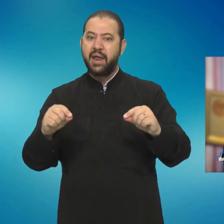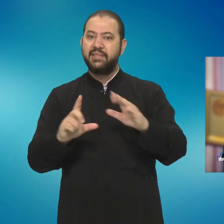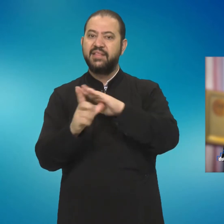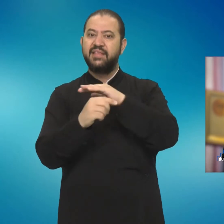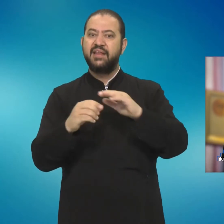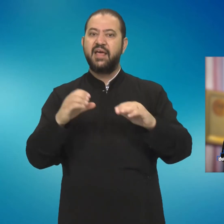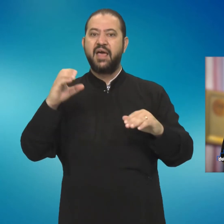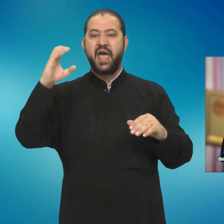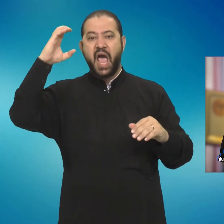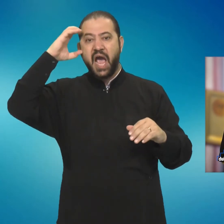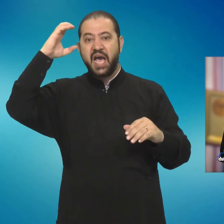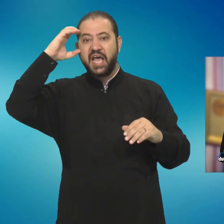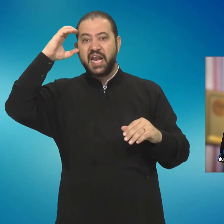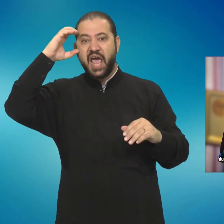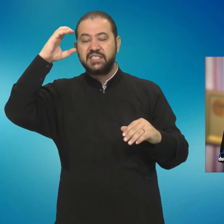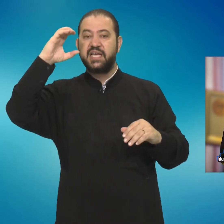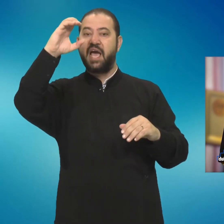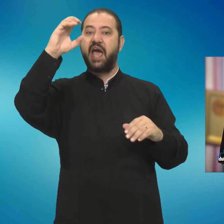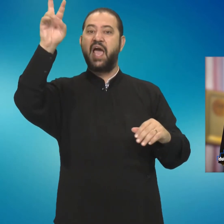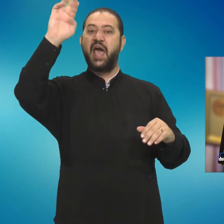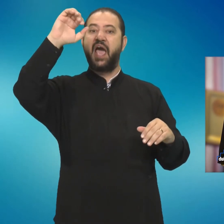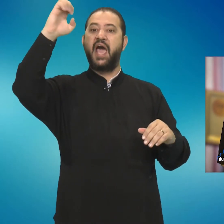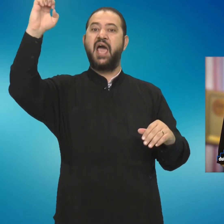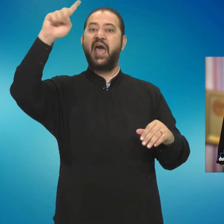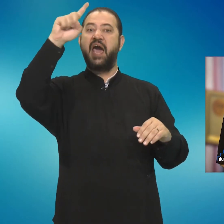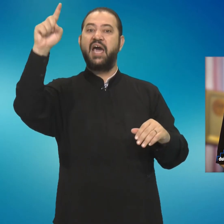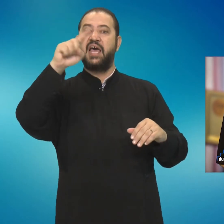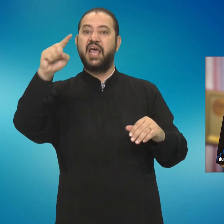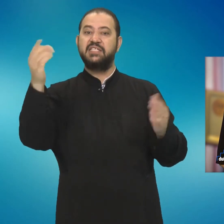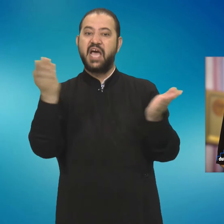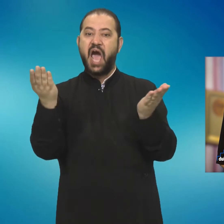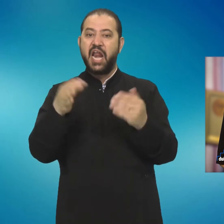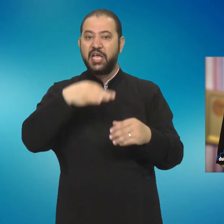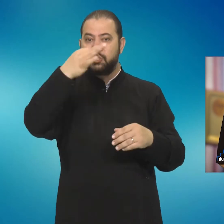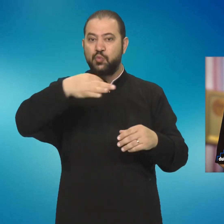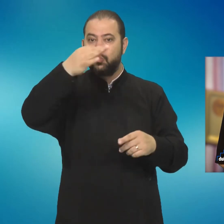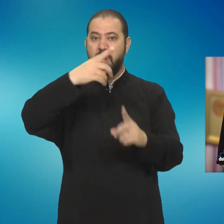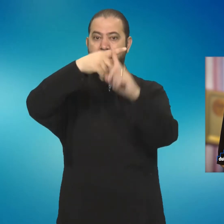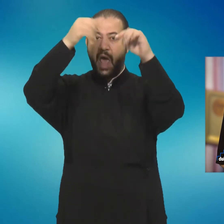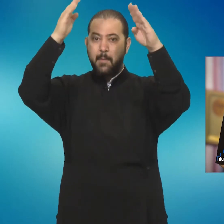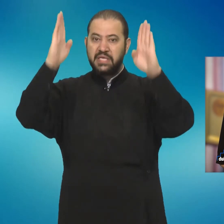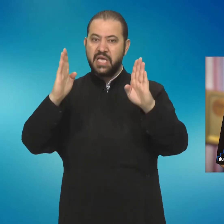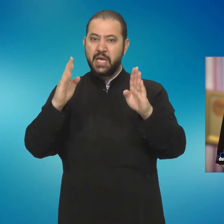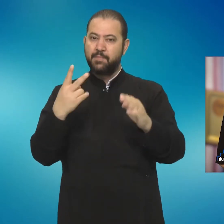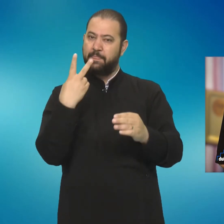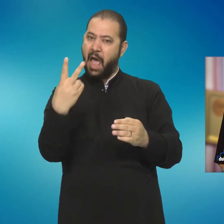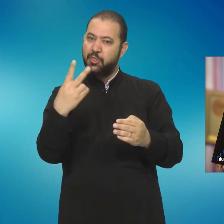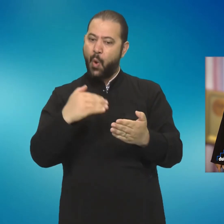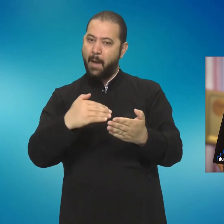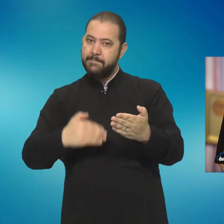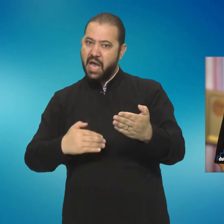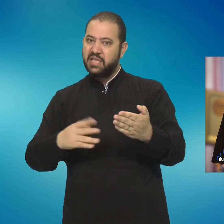din crez sau din simbolul de credință pe care noi îl rostim. Partea a doua